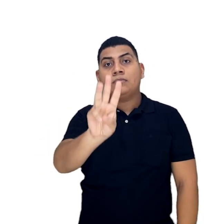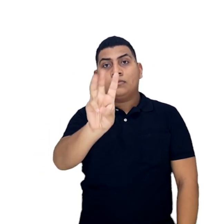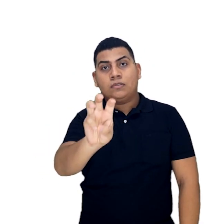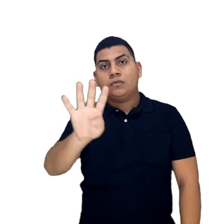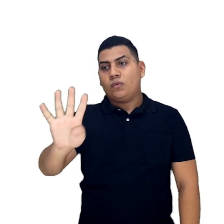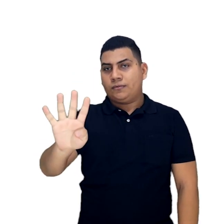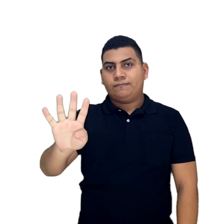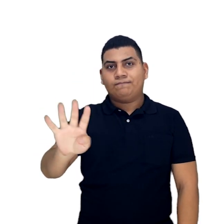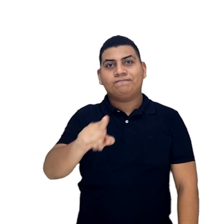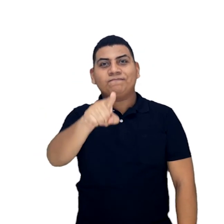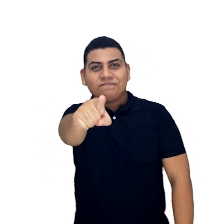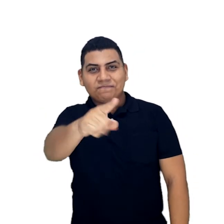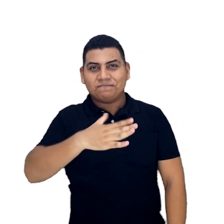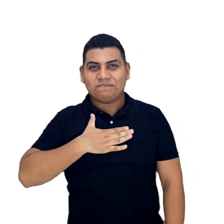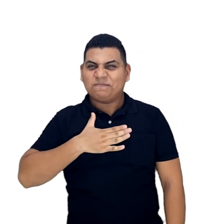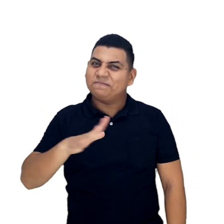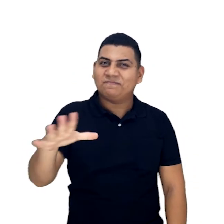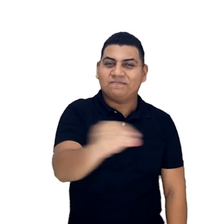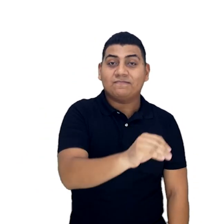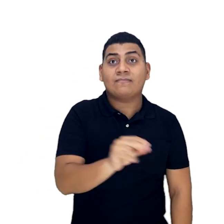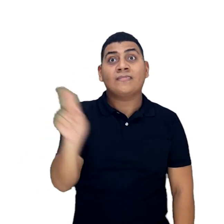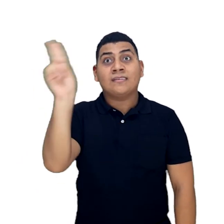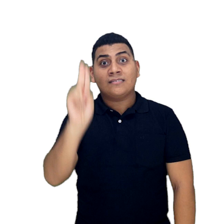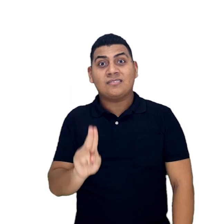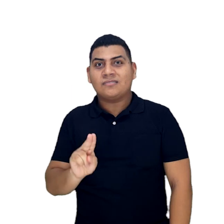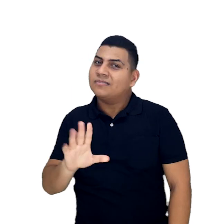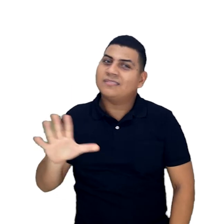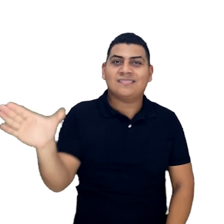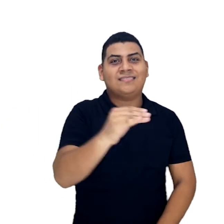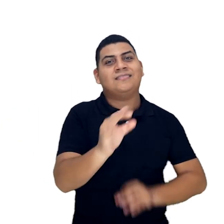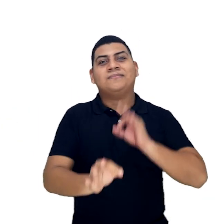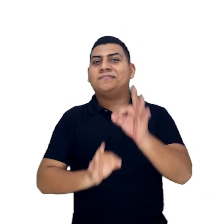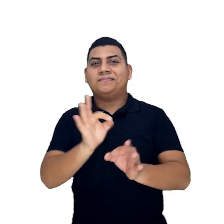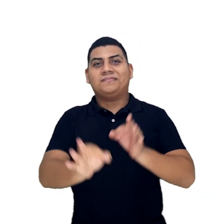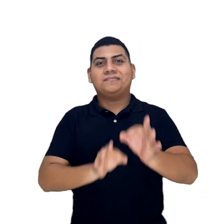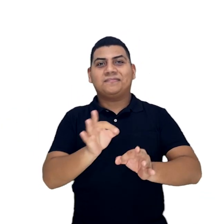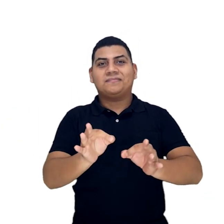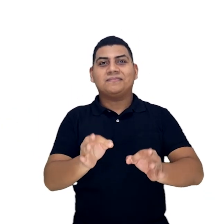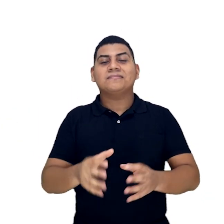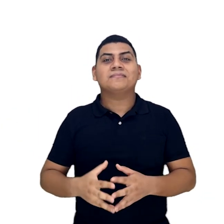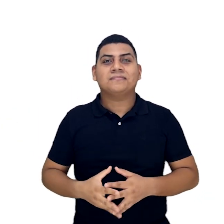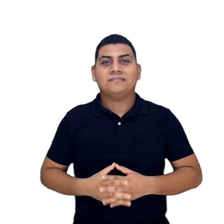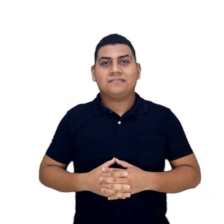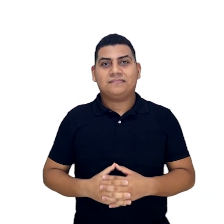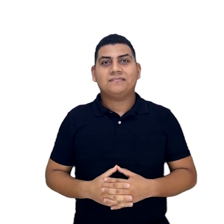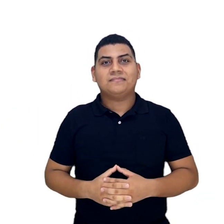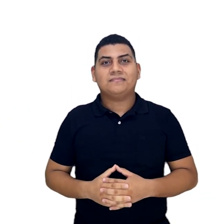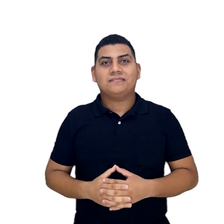numeral 584. Por ti, por mí y por todos. En Sucre nos cuidamos todos.